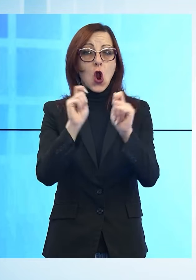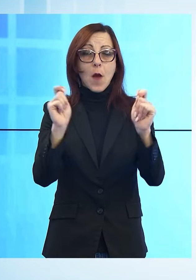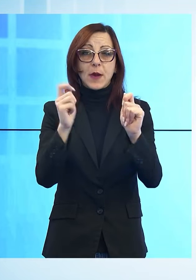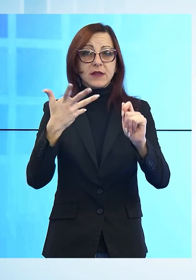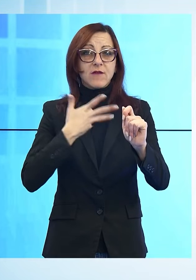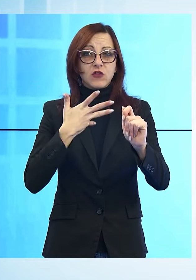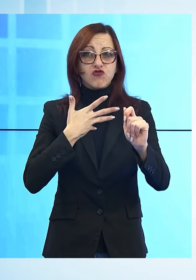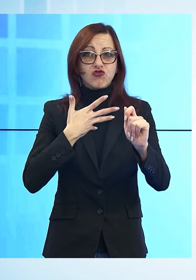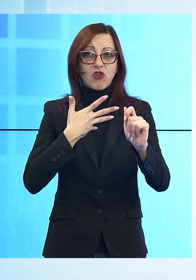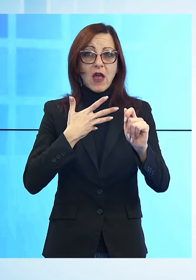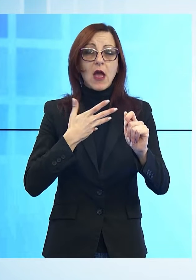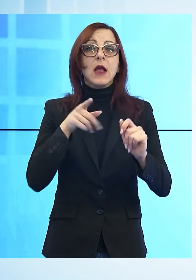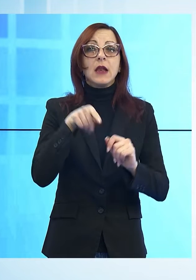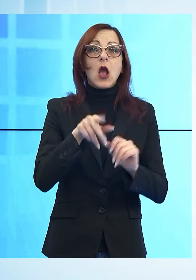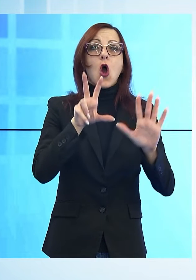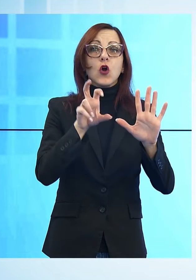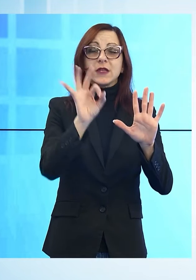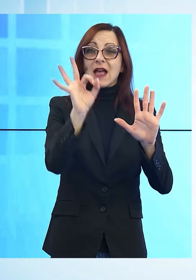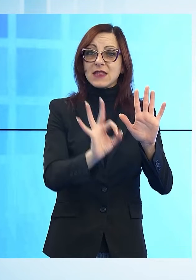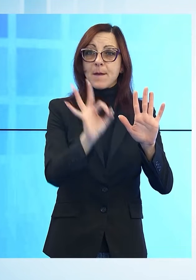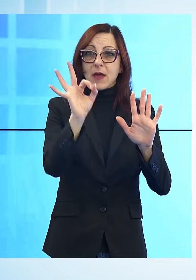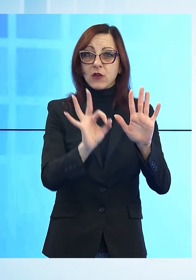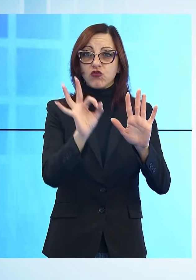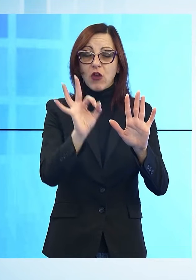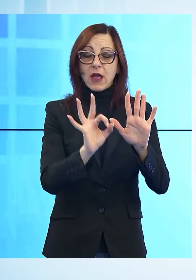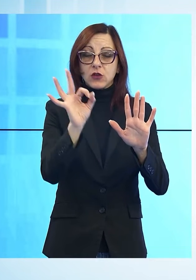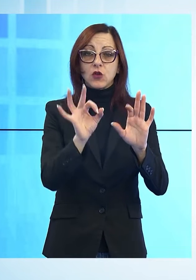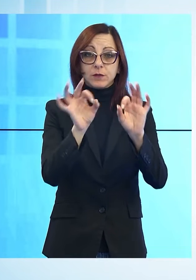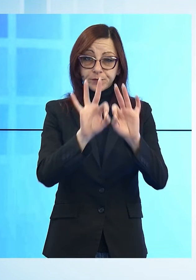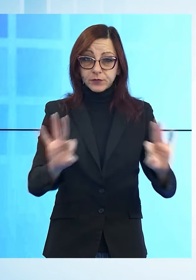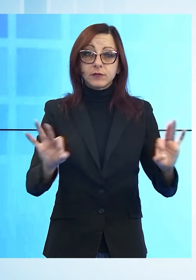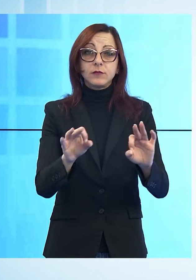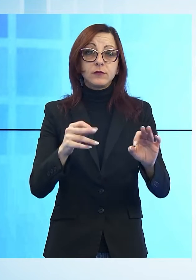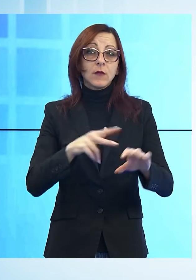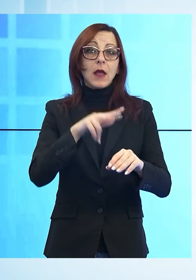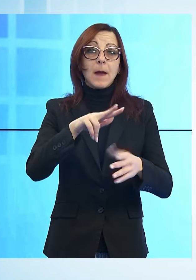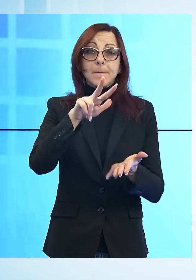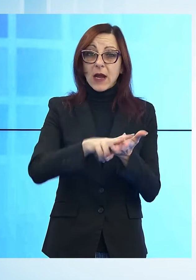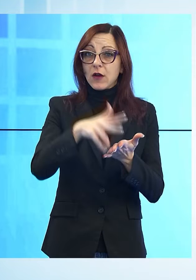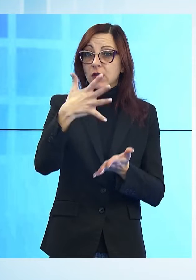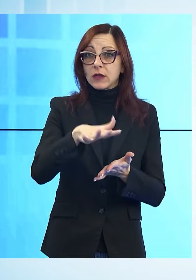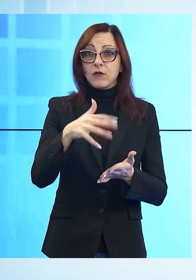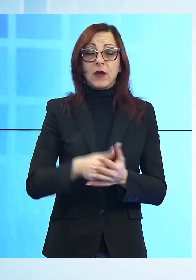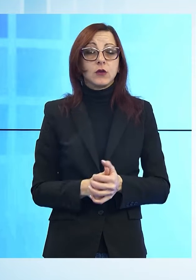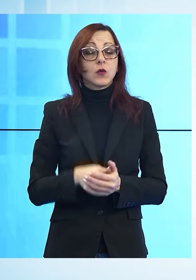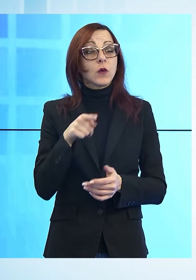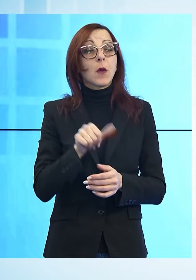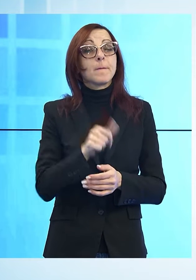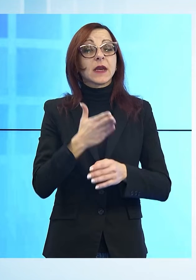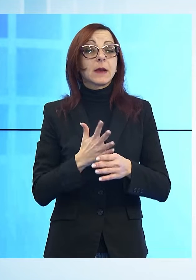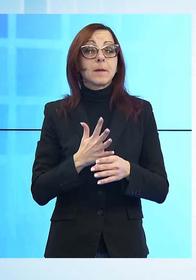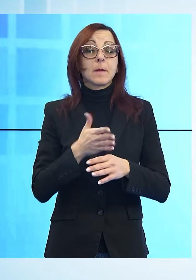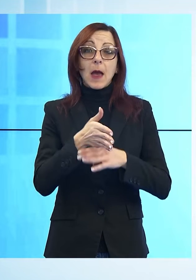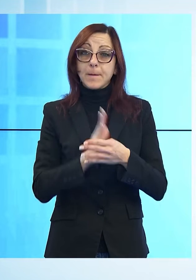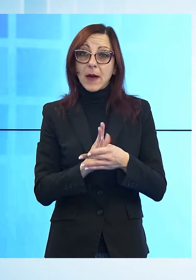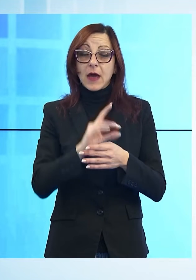Toscana Nord-Ovest e quasi l'80% dei posti disponibili è già stato prenotato. Ovviamente si tratta di una prima tranche di